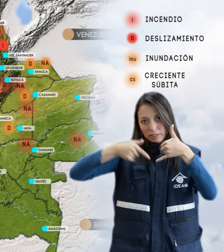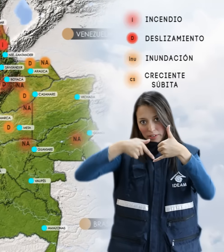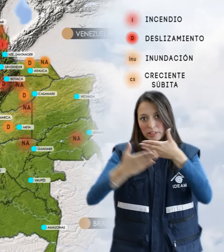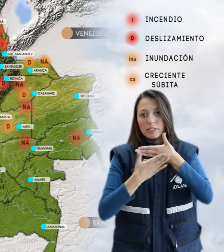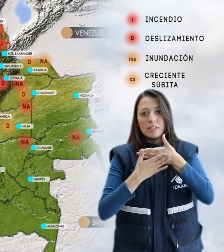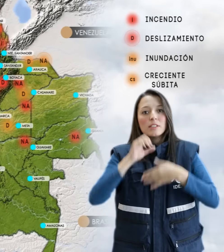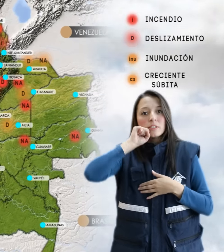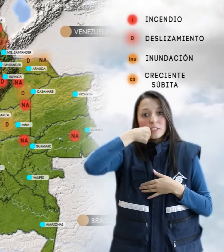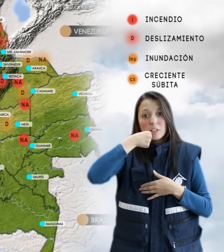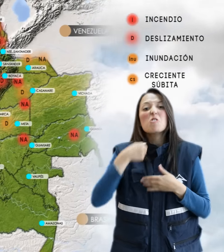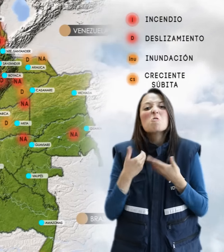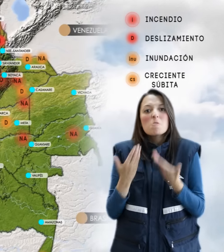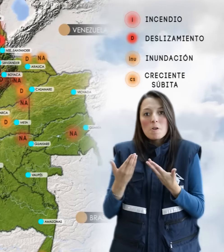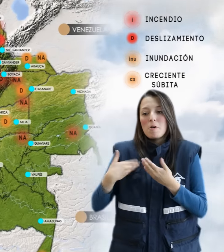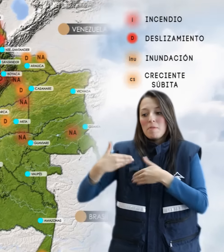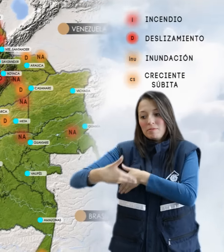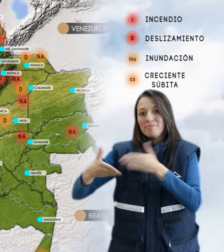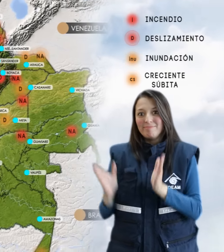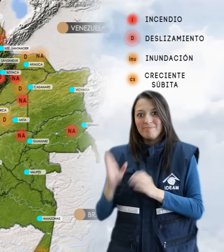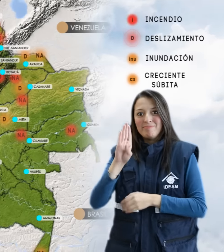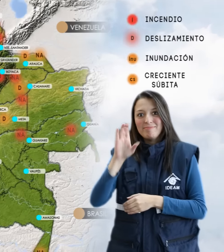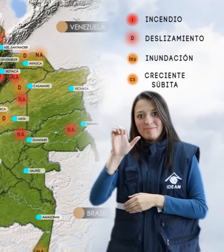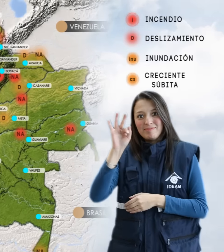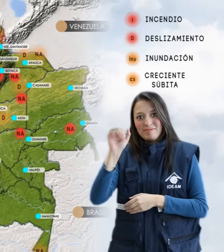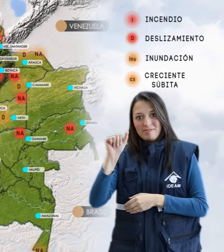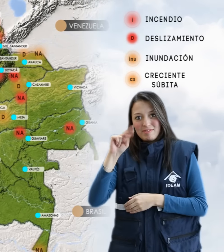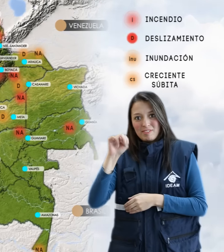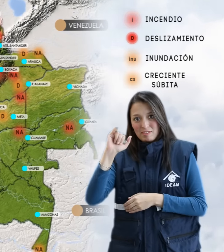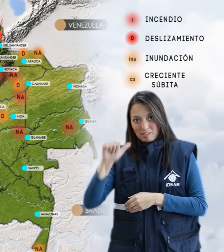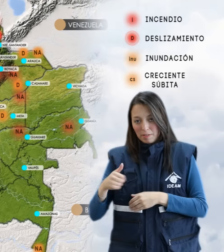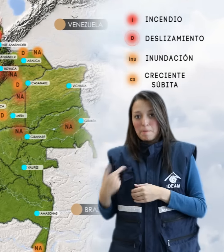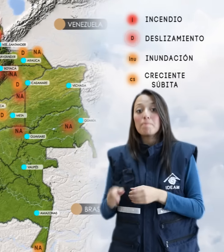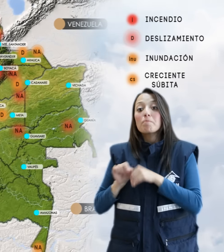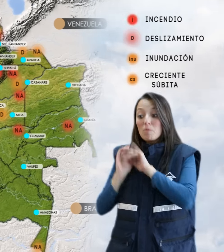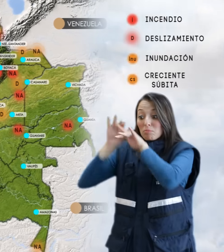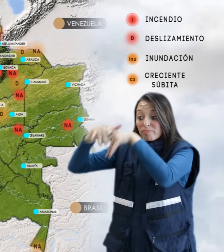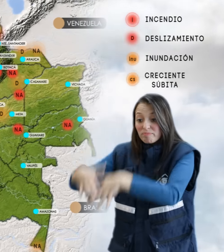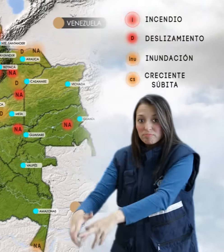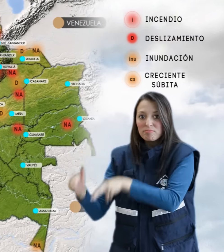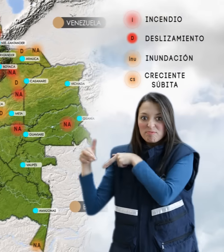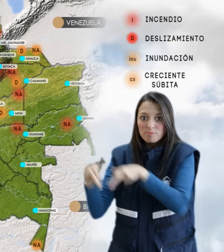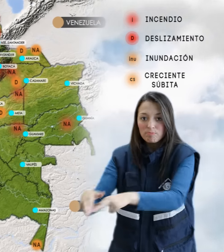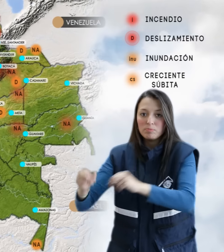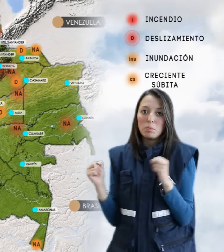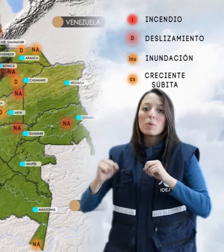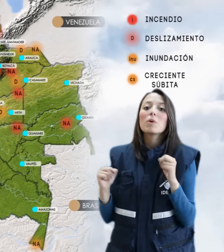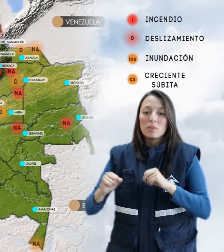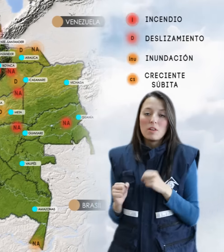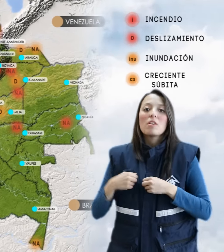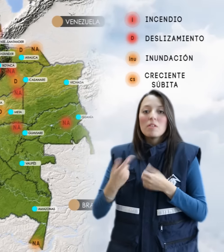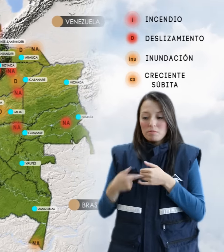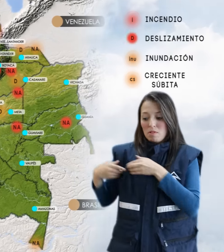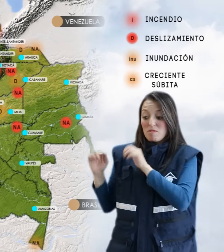naranja por incremento de los niveles del embalse de Betania, por inundaciones en la cuenca alta del río Bogotá, por